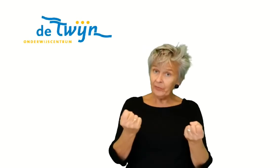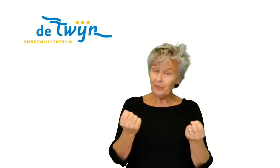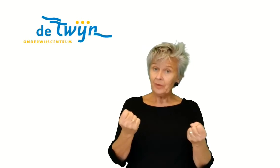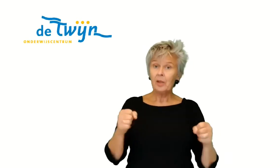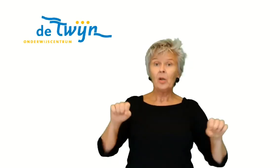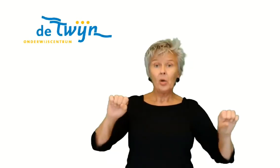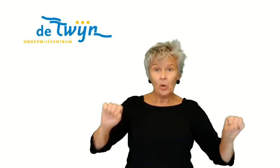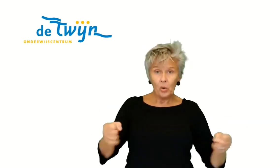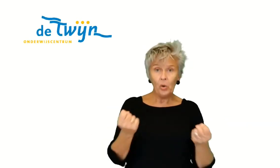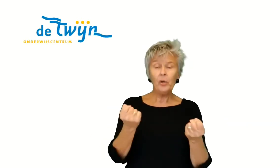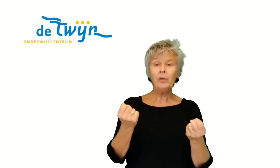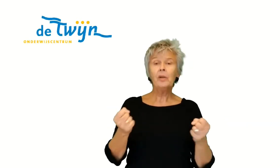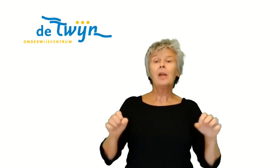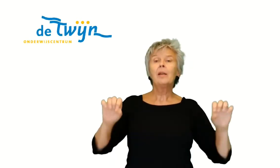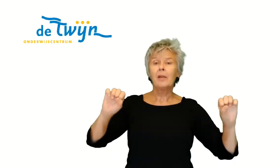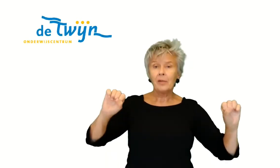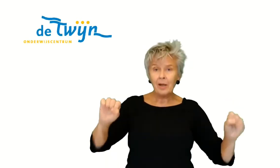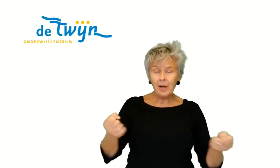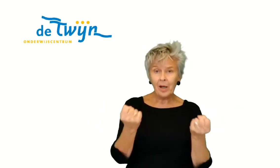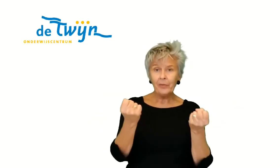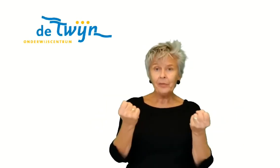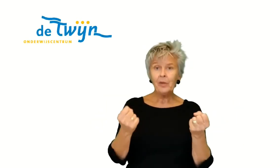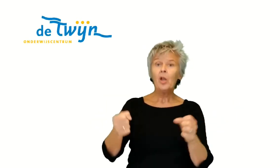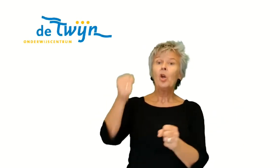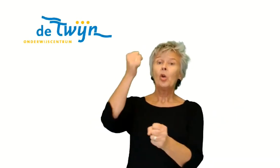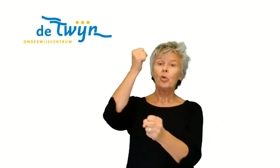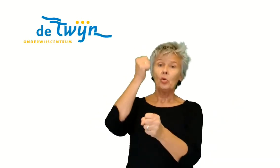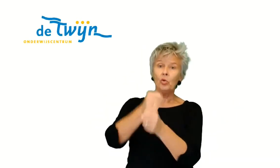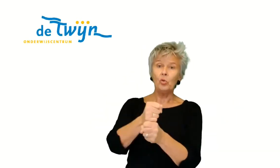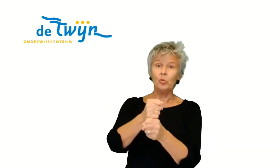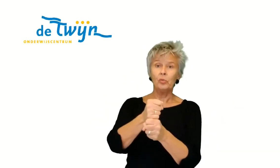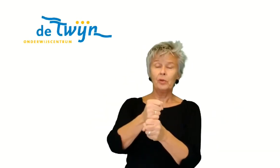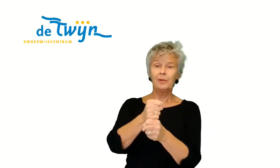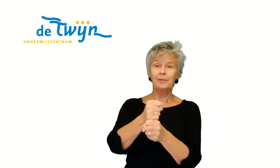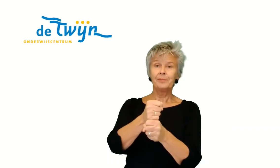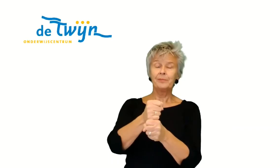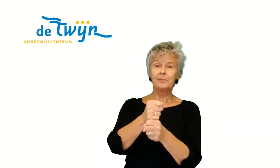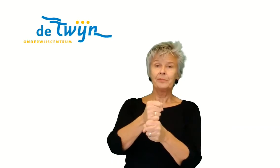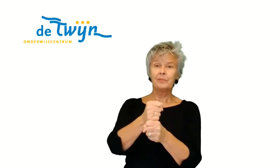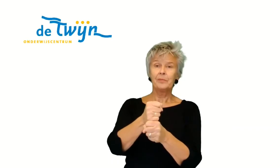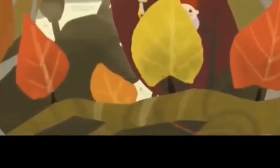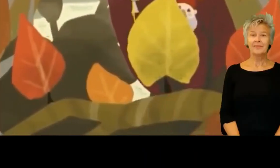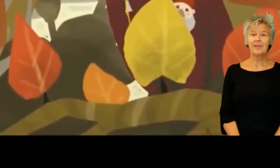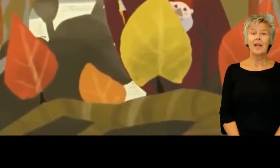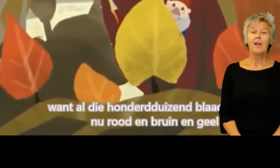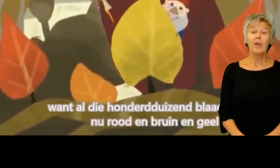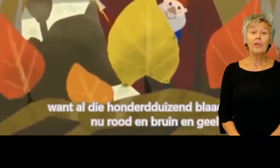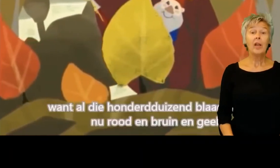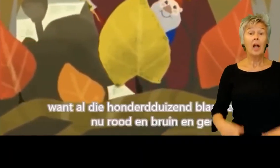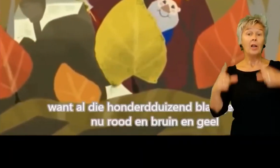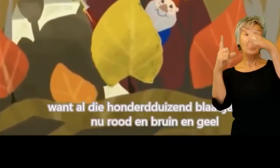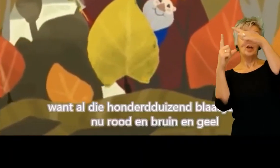kunnen, dat kan doen. Want al die